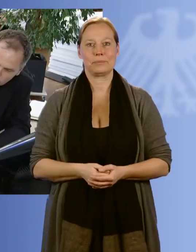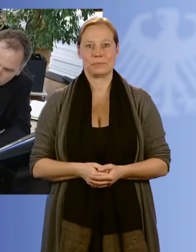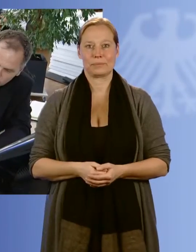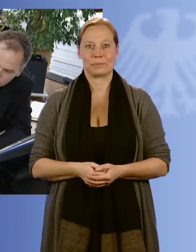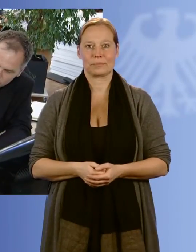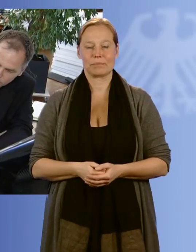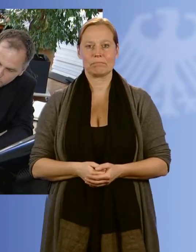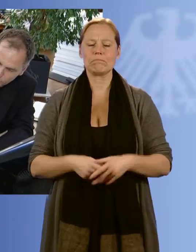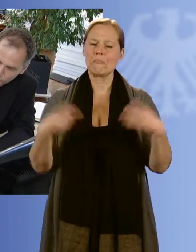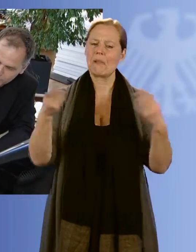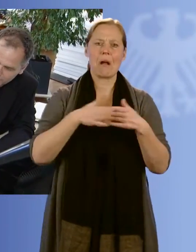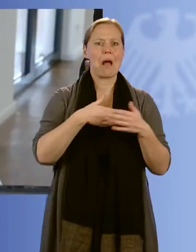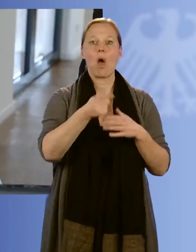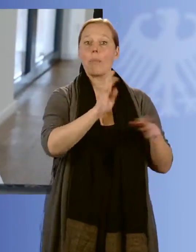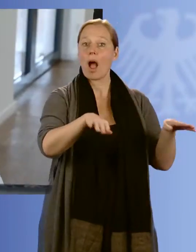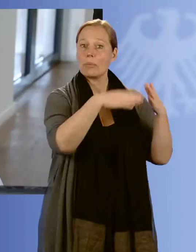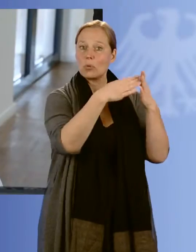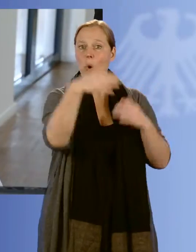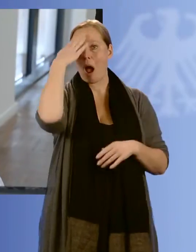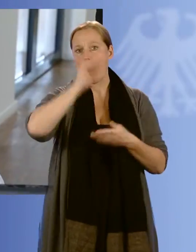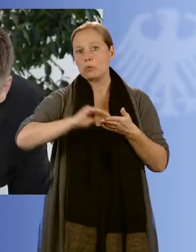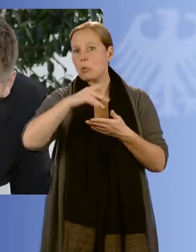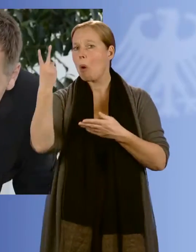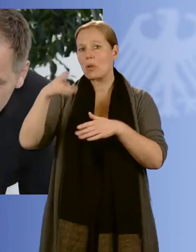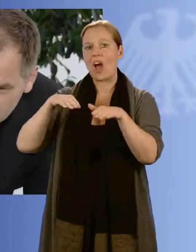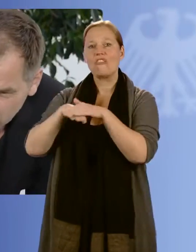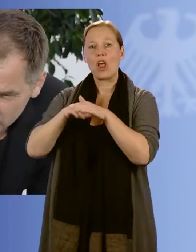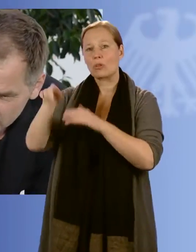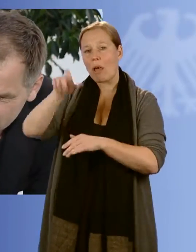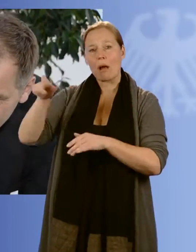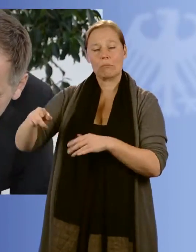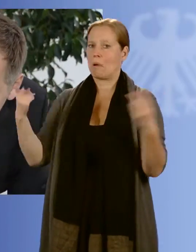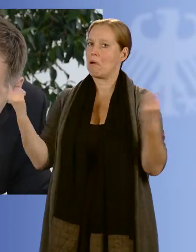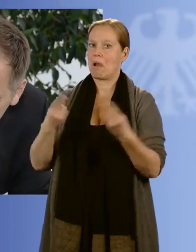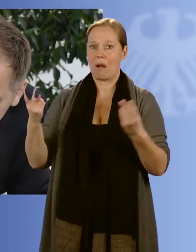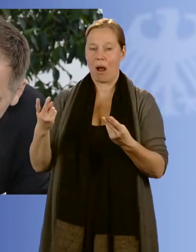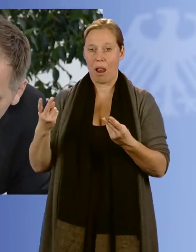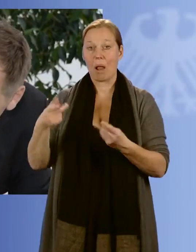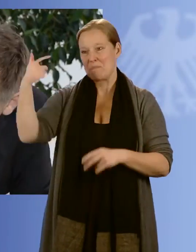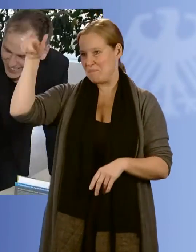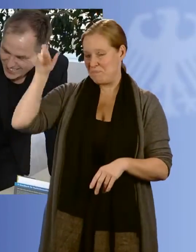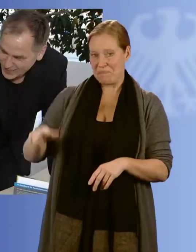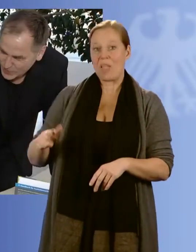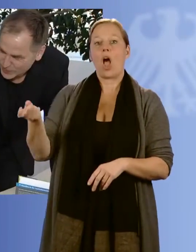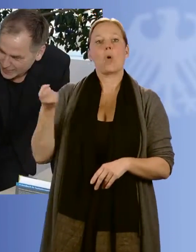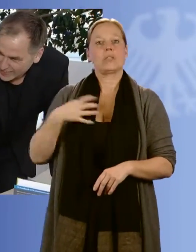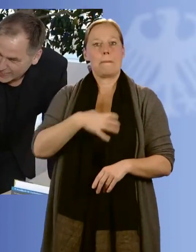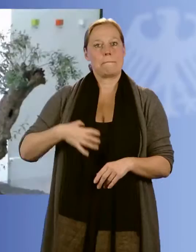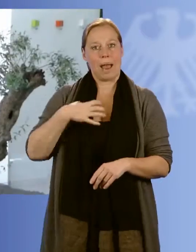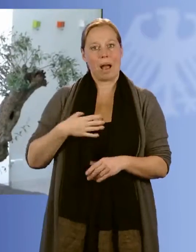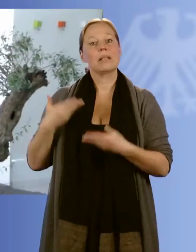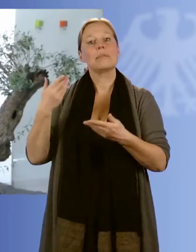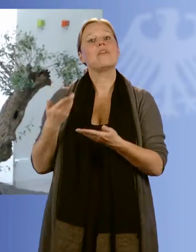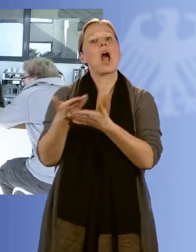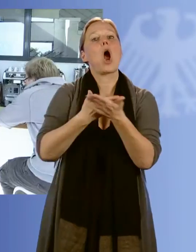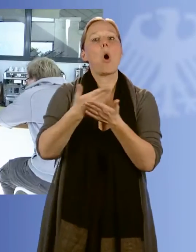Ob Abiturient, Hauptschüler oder Flüchtling, Jürgen Jankow aus dem Bayerischen Murnau vergibt seine Ausbildungsplätze